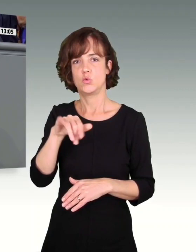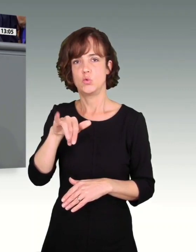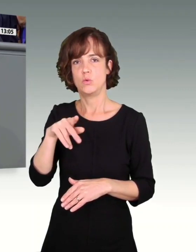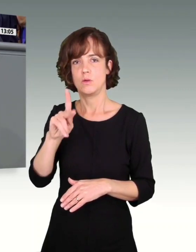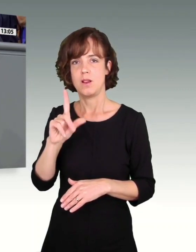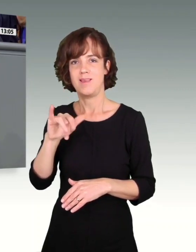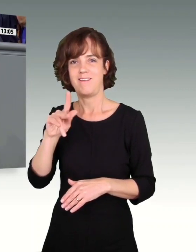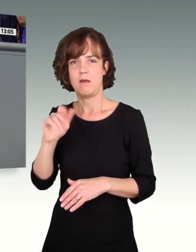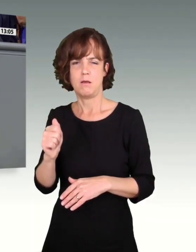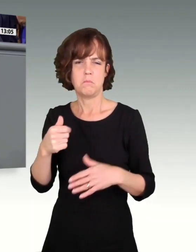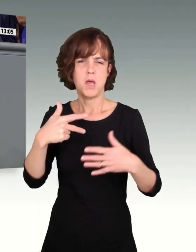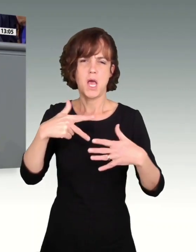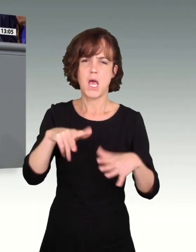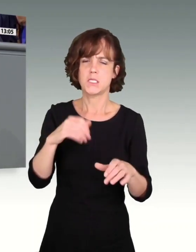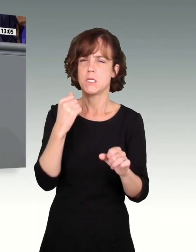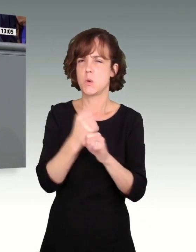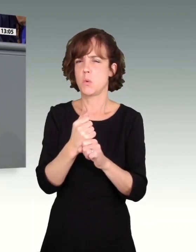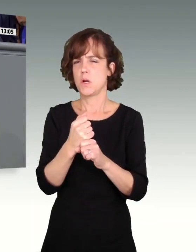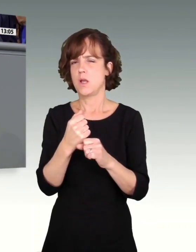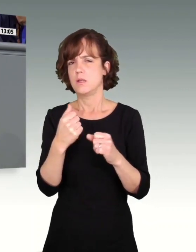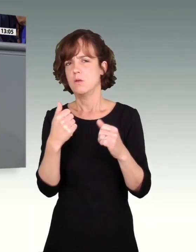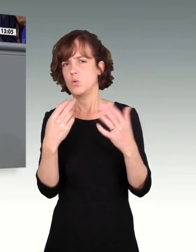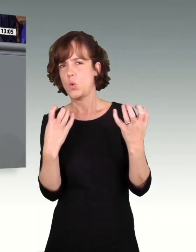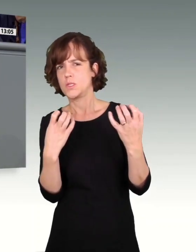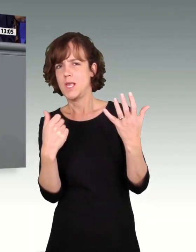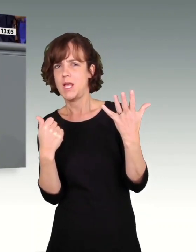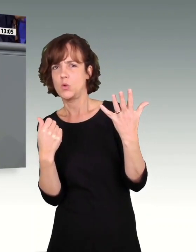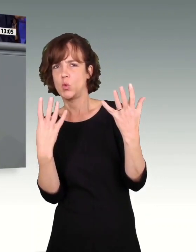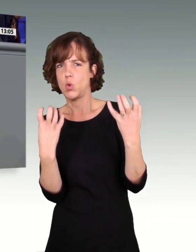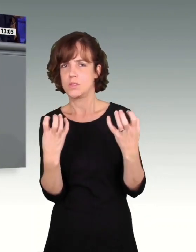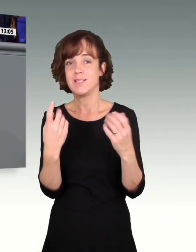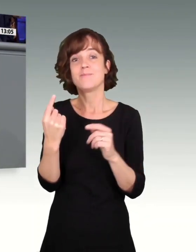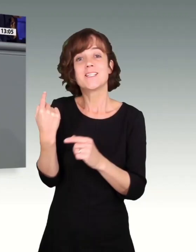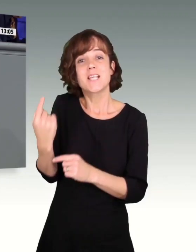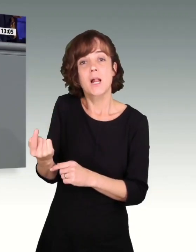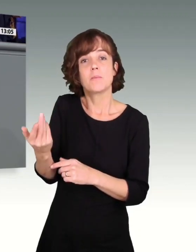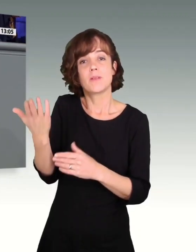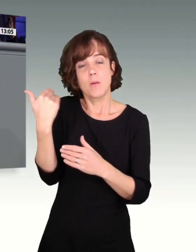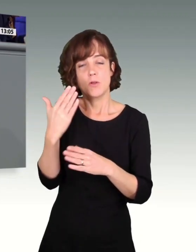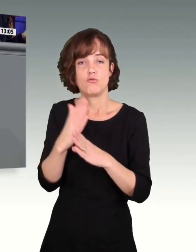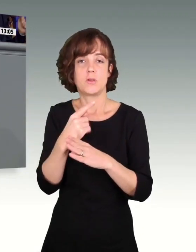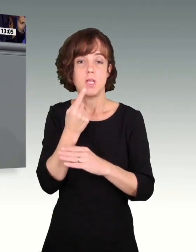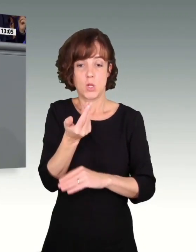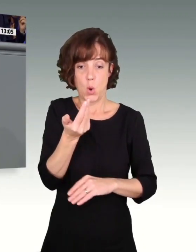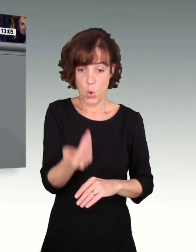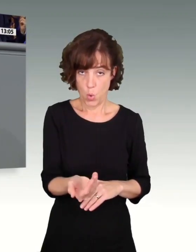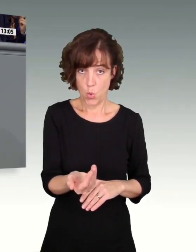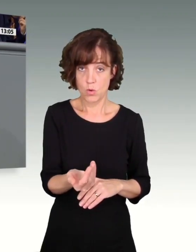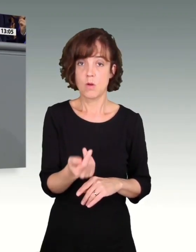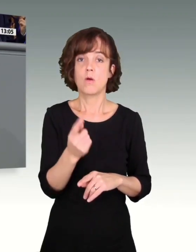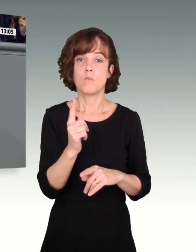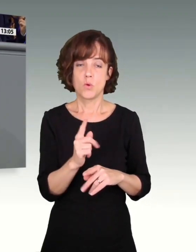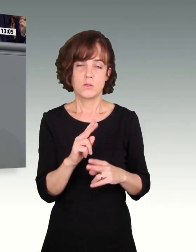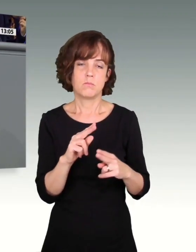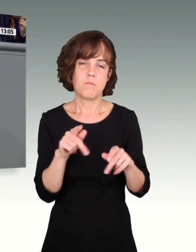1991 gewesen. Und von daher hat er schon gesagt, der Lohn muss einem Arbeiter genügen,